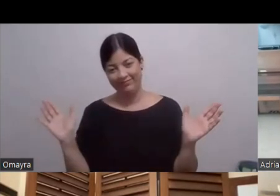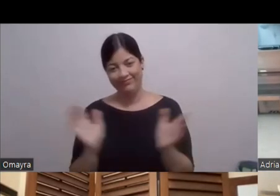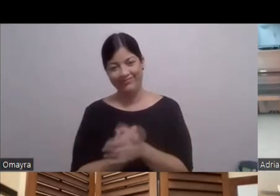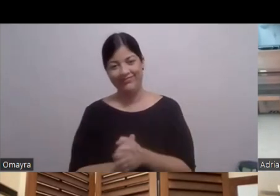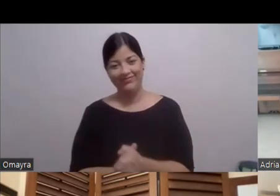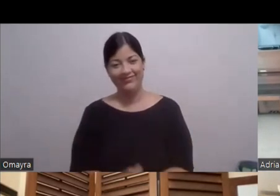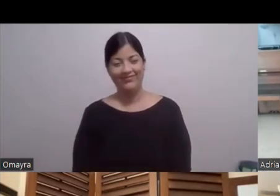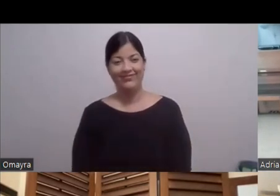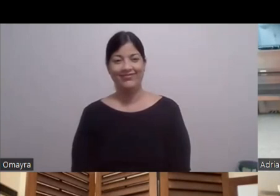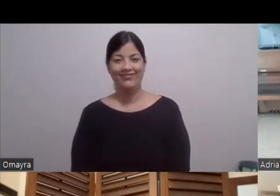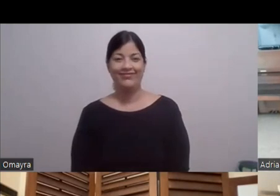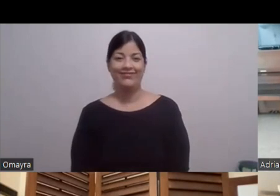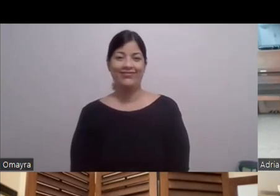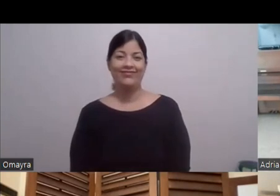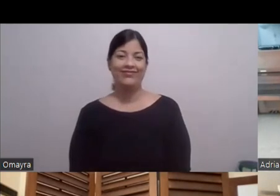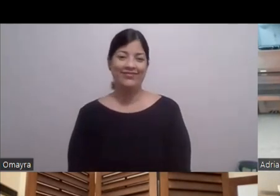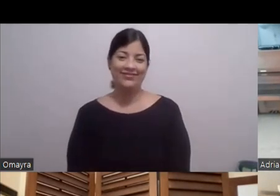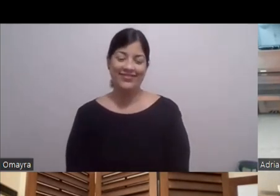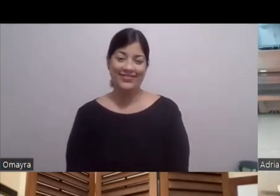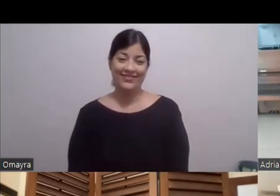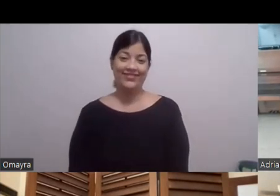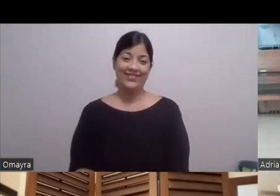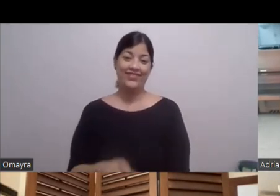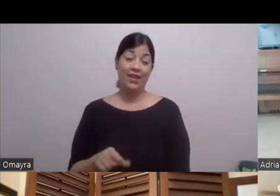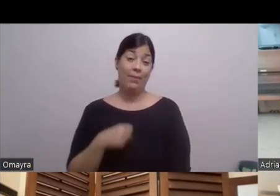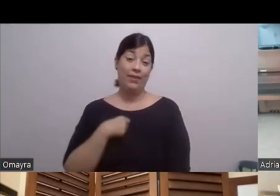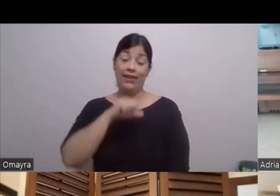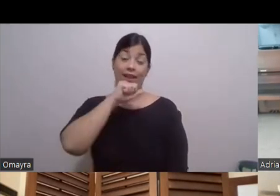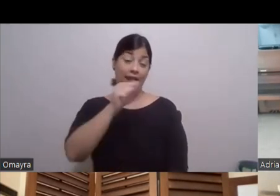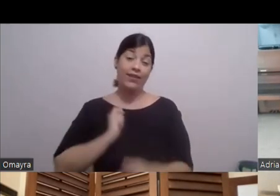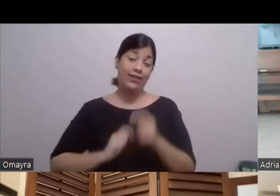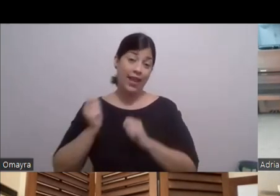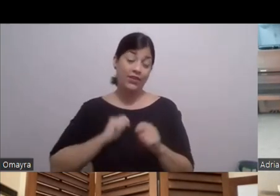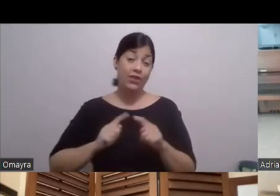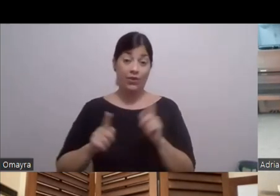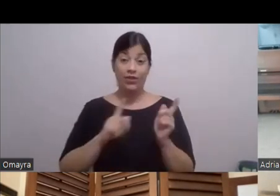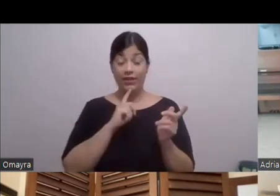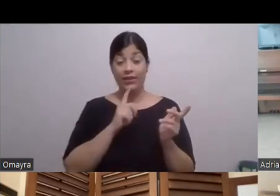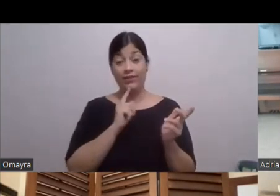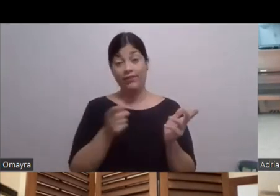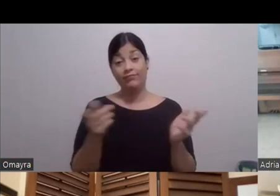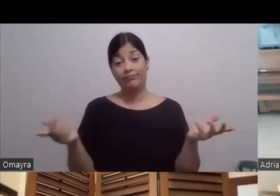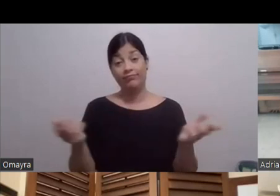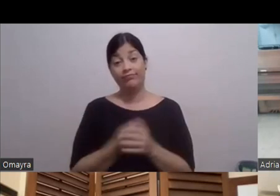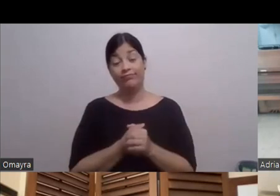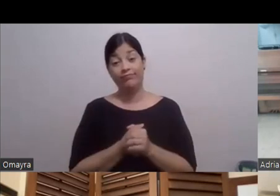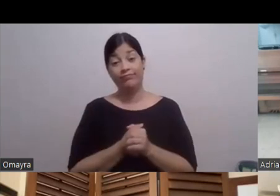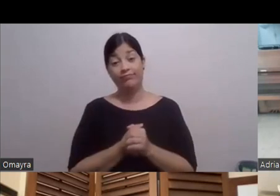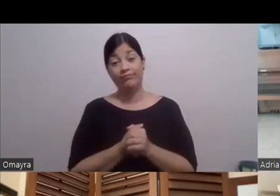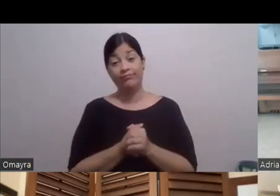Porque me encanta Hacer teatro Pero es una realidad La verdad Porque Como les dije ahorita Y